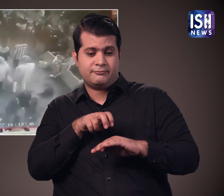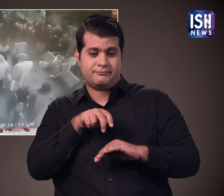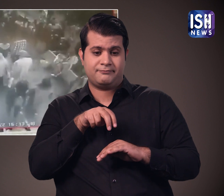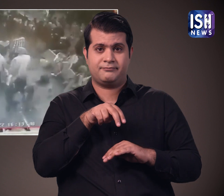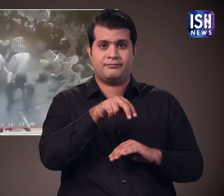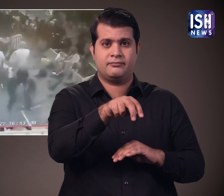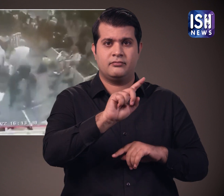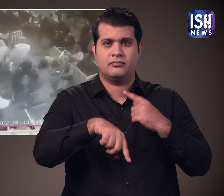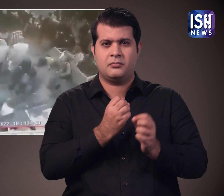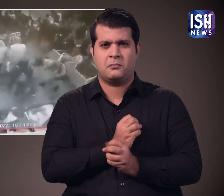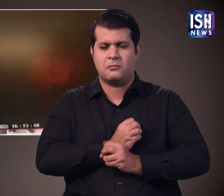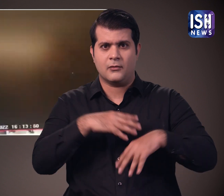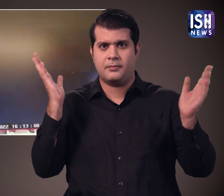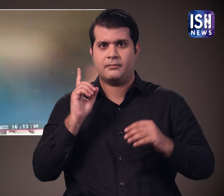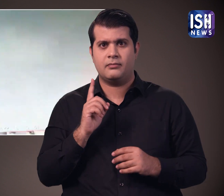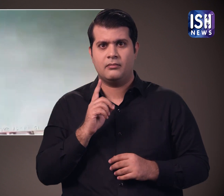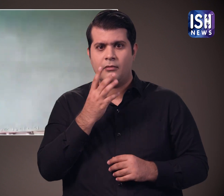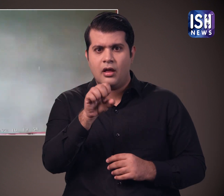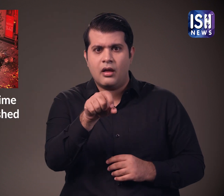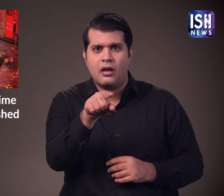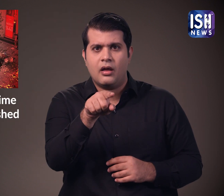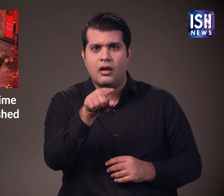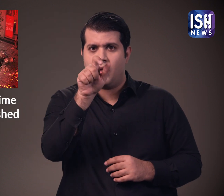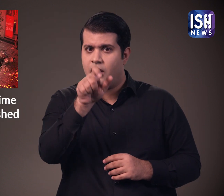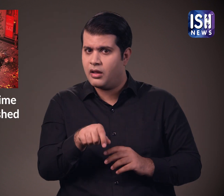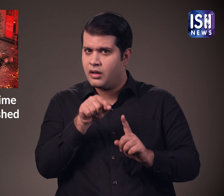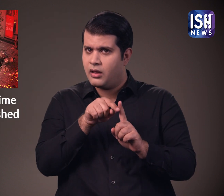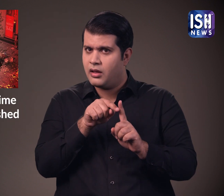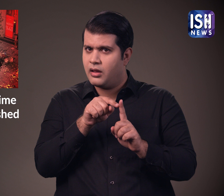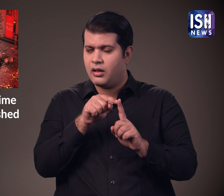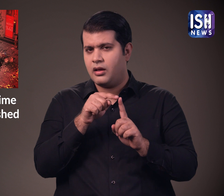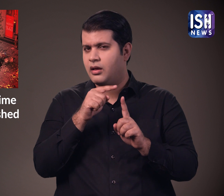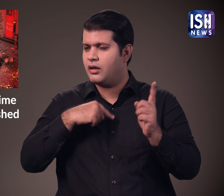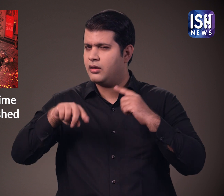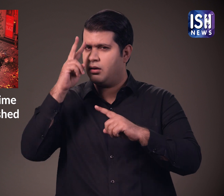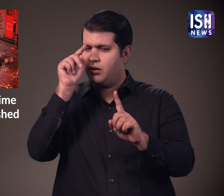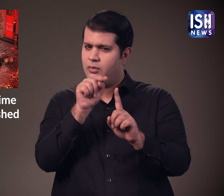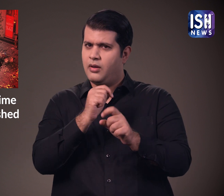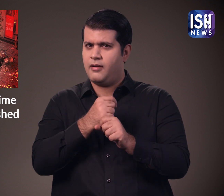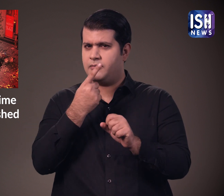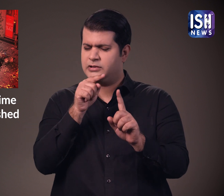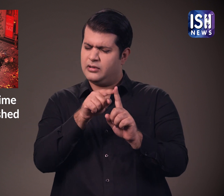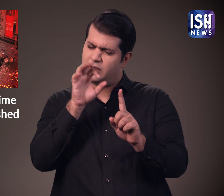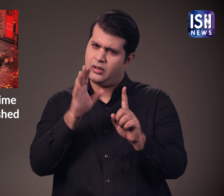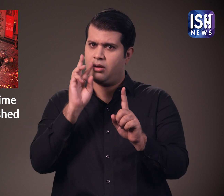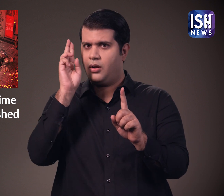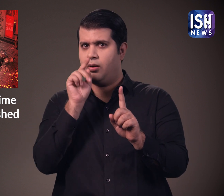विस्पोर्ट से कुछ मिनिट पहले ही उठते देखा गया। सरकार को शक है कि उसने बम लगाया होगा।